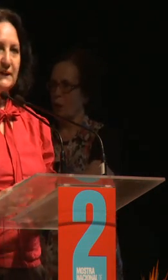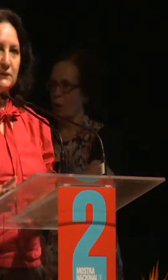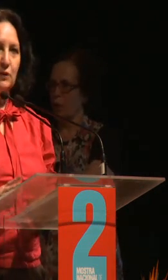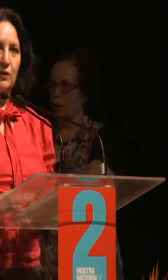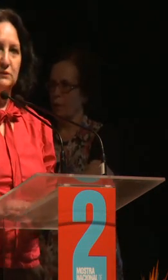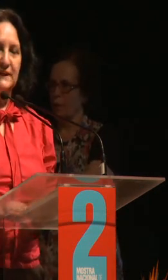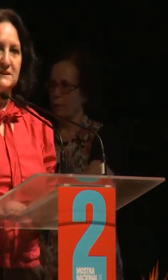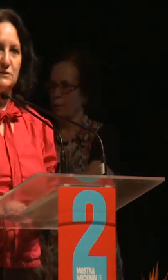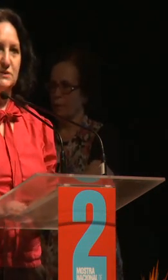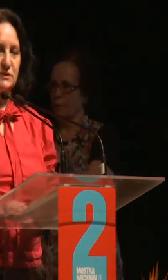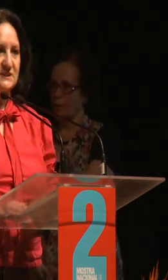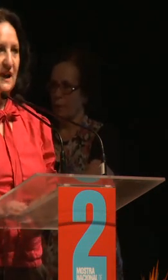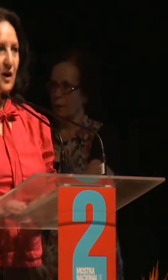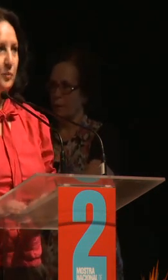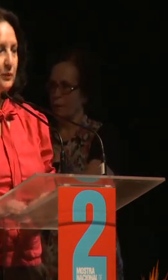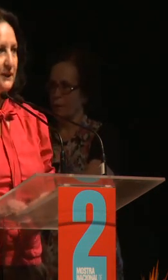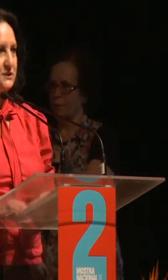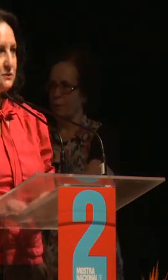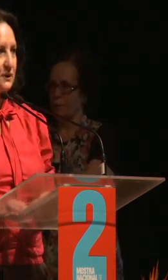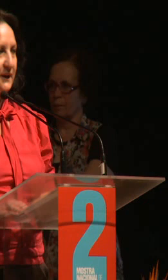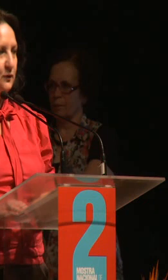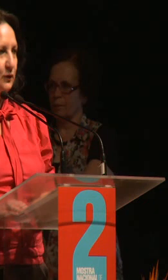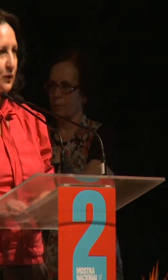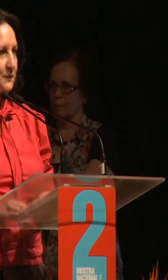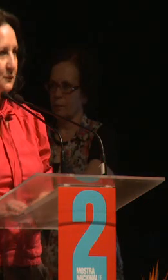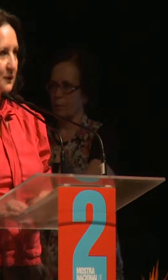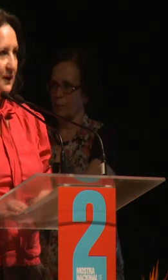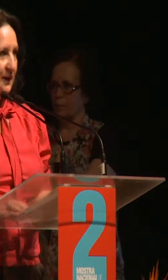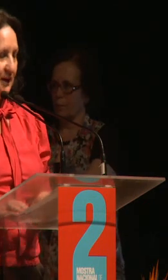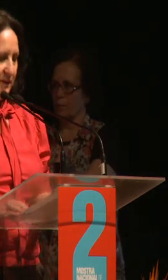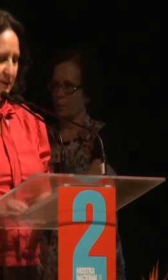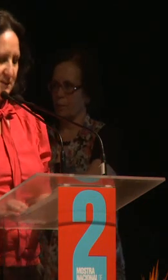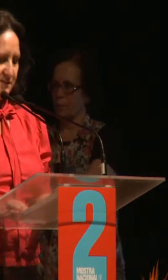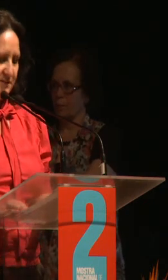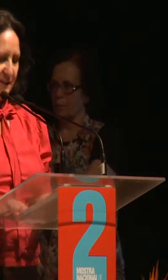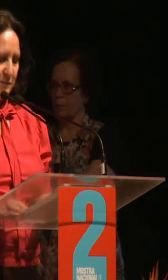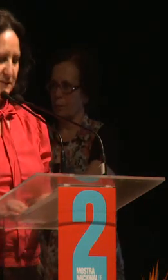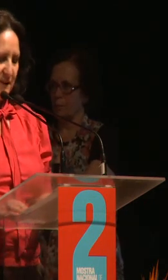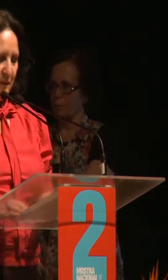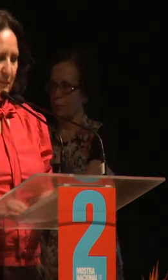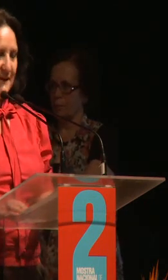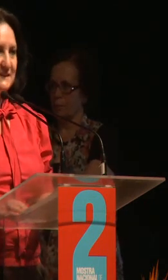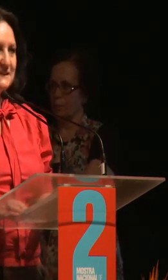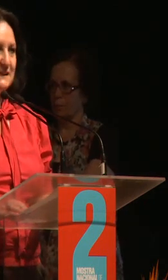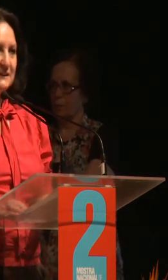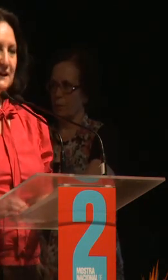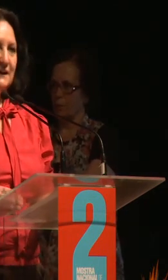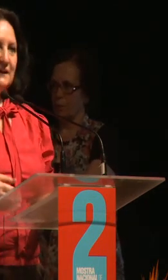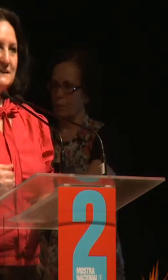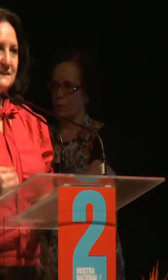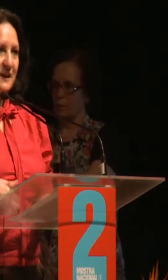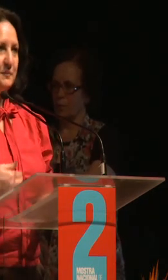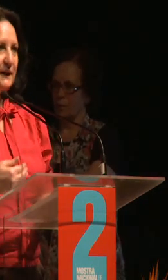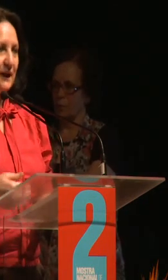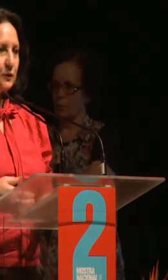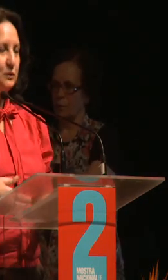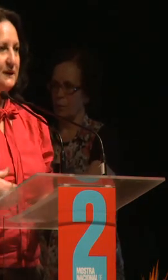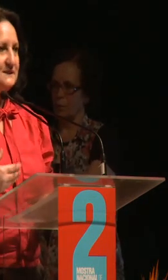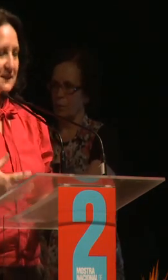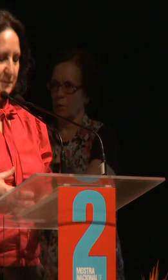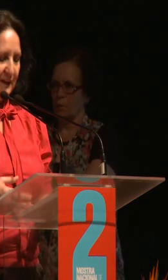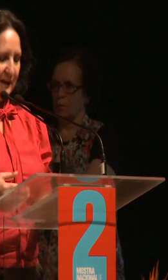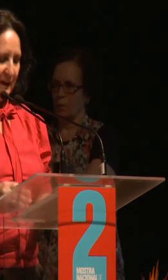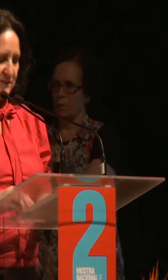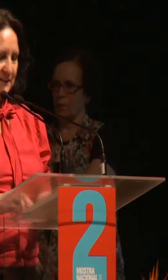não importando o contexto social, político, econômico ao que nós vivemos, mas sim sempre na